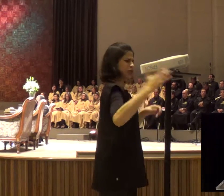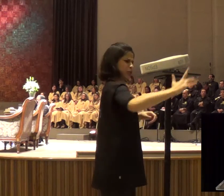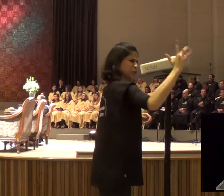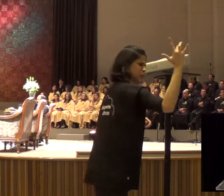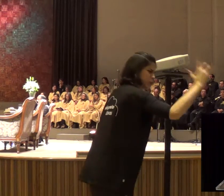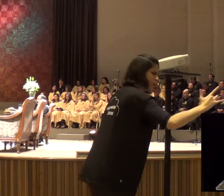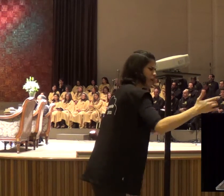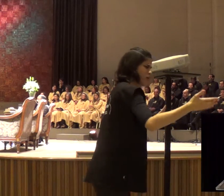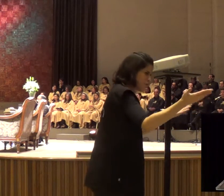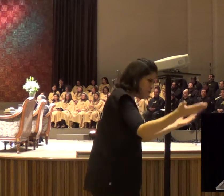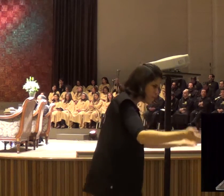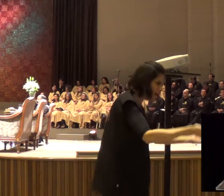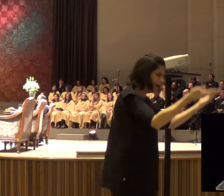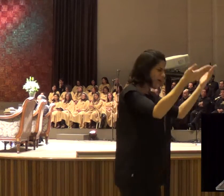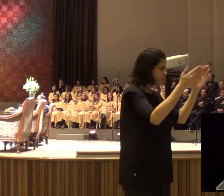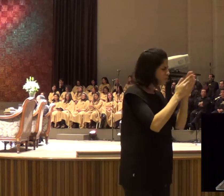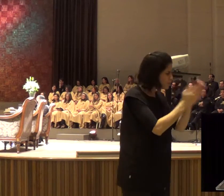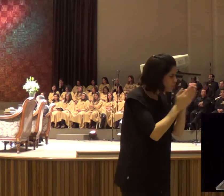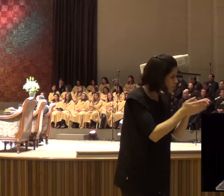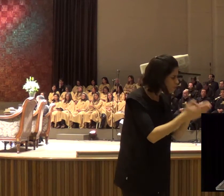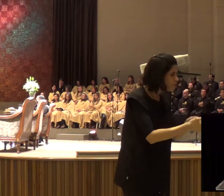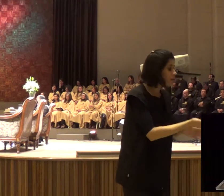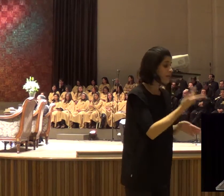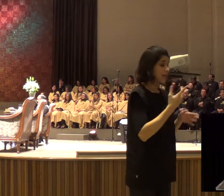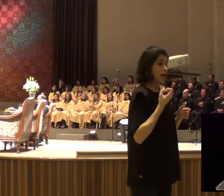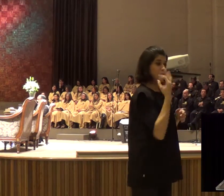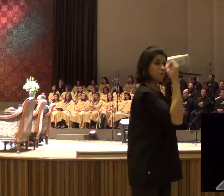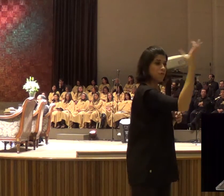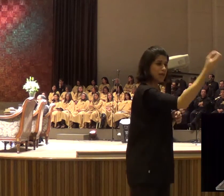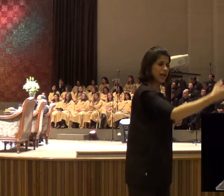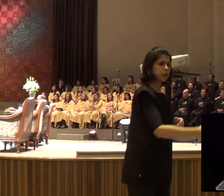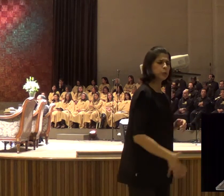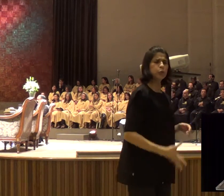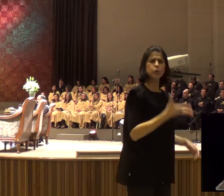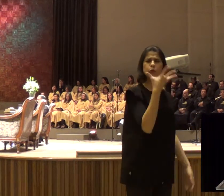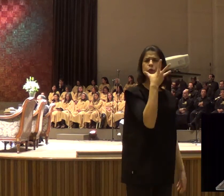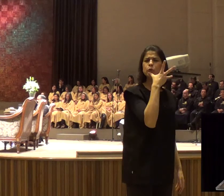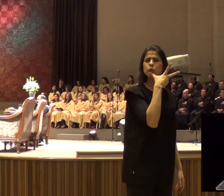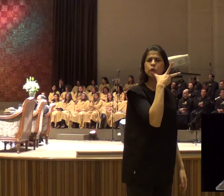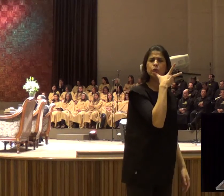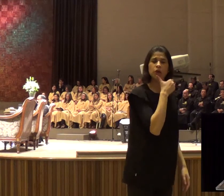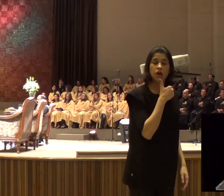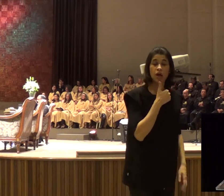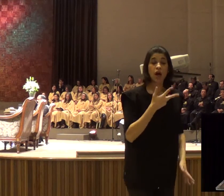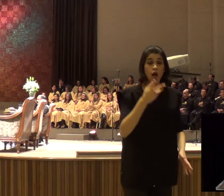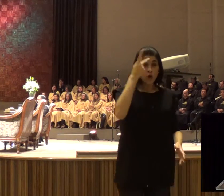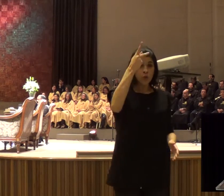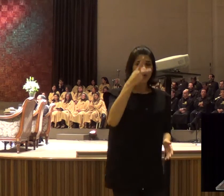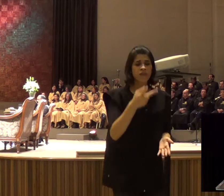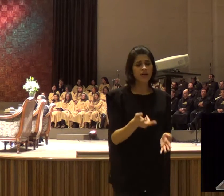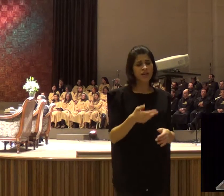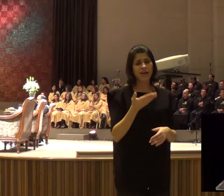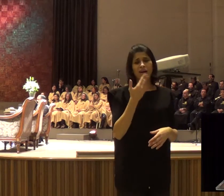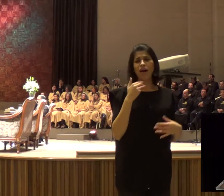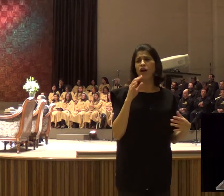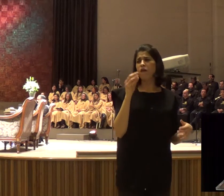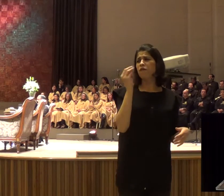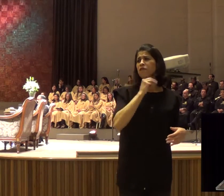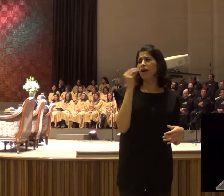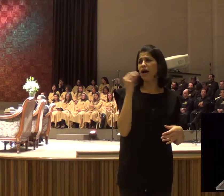-se, e coma, pois a sua viagem, será muito longa, e então, ele se levantou, comeu e bebeu, e fortalecido, com